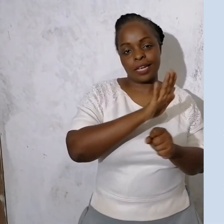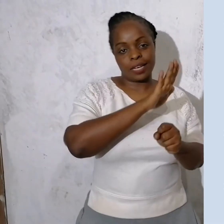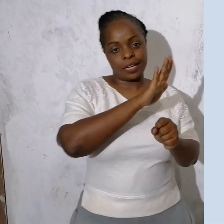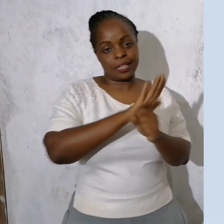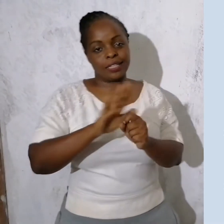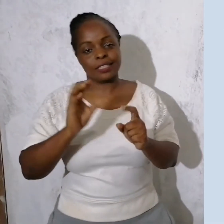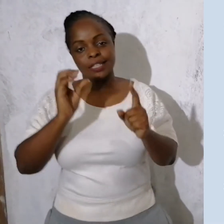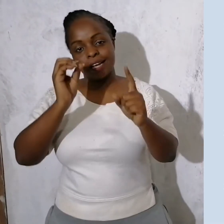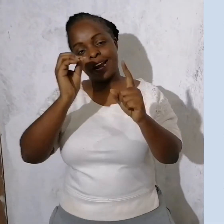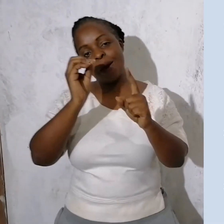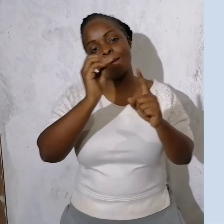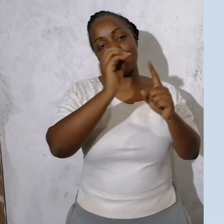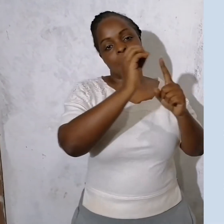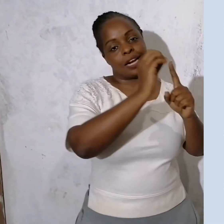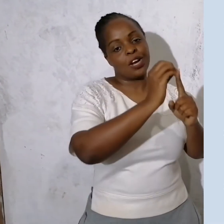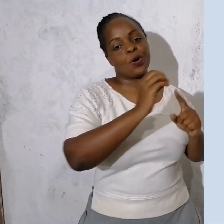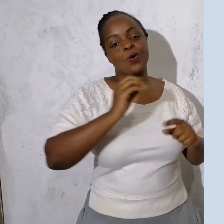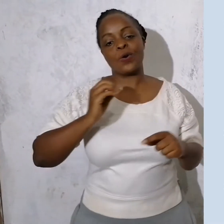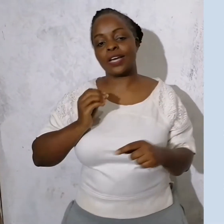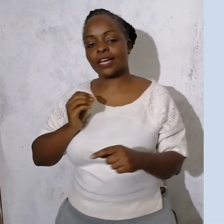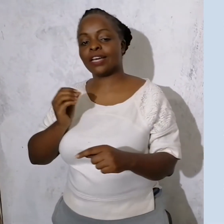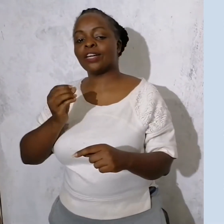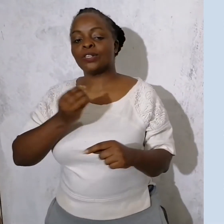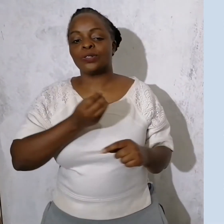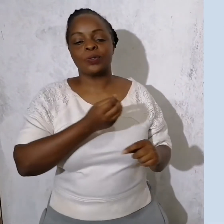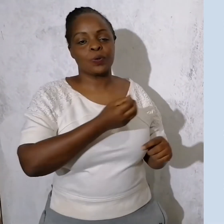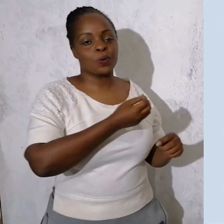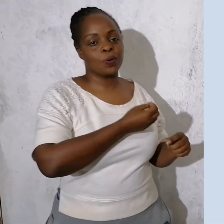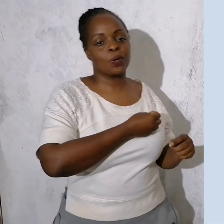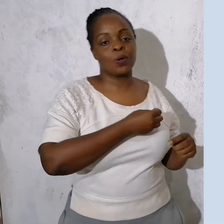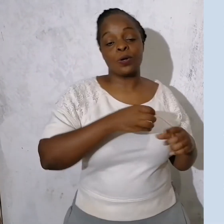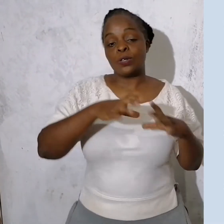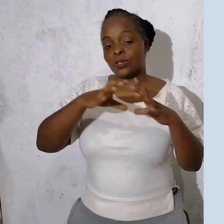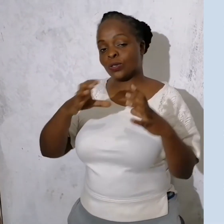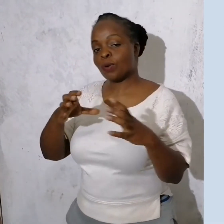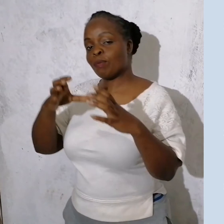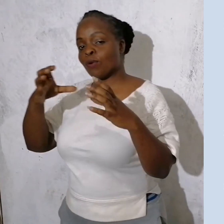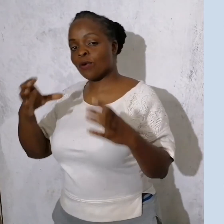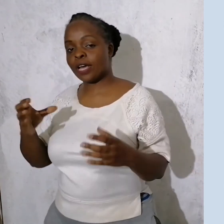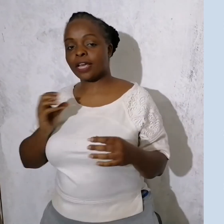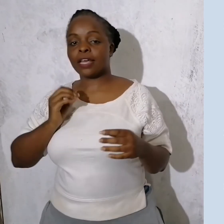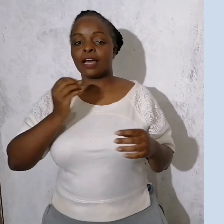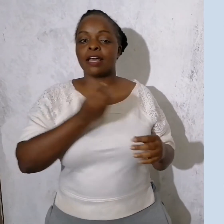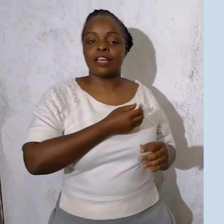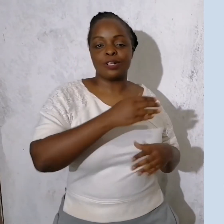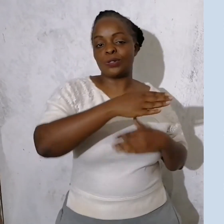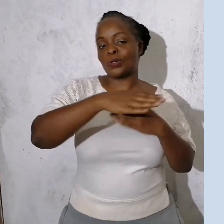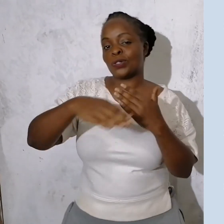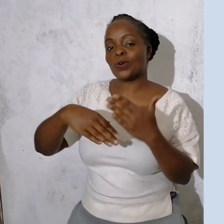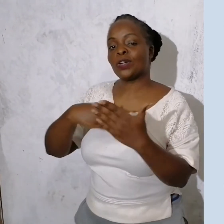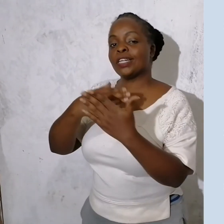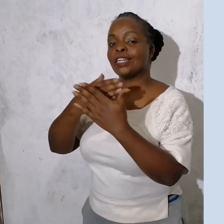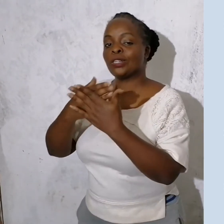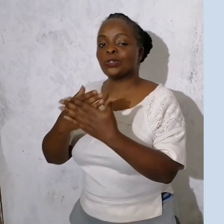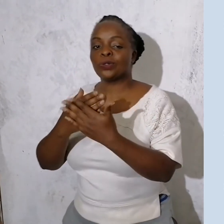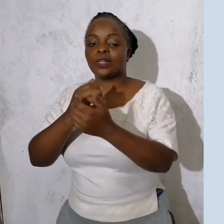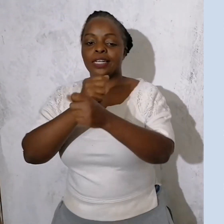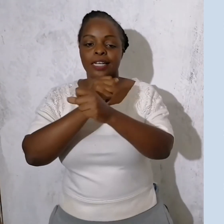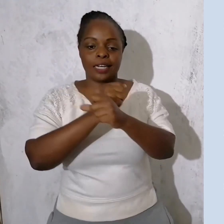Tutimize na malemu yetu, Jumuli ya yetu, sote tu